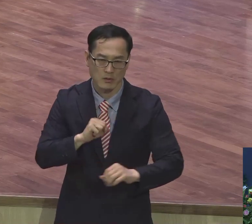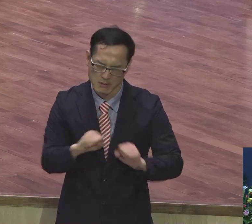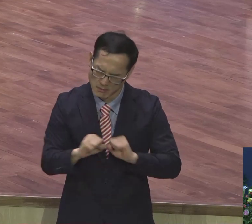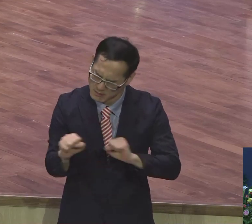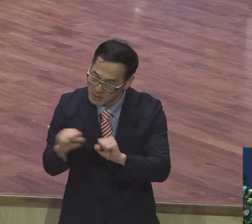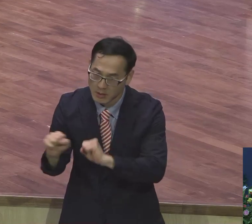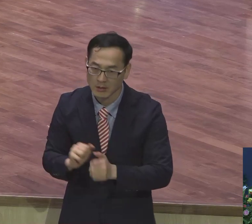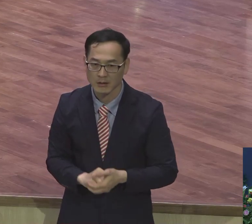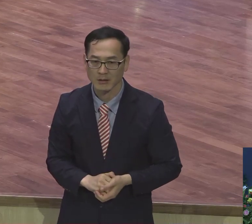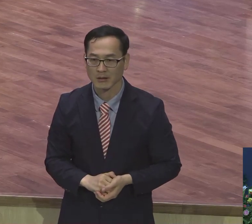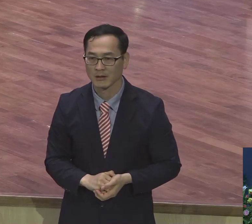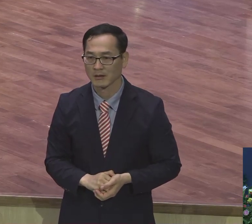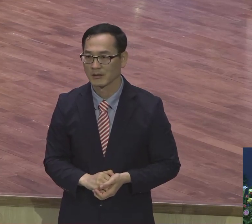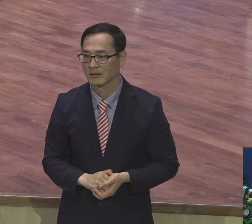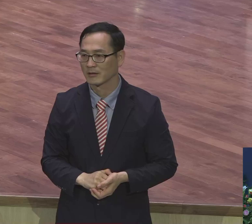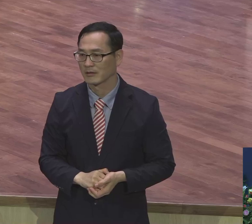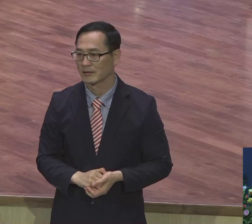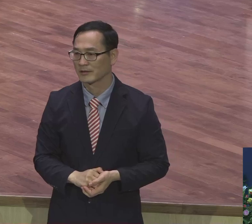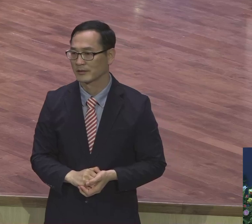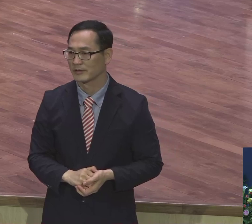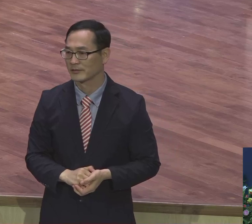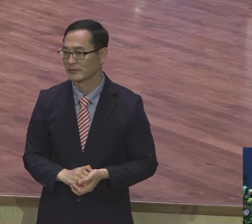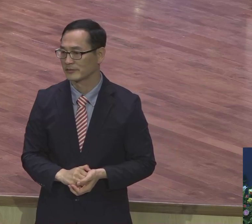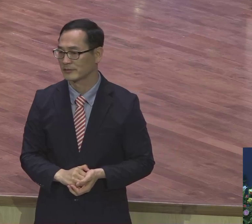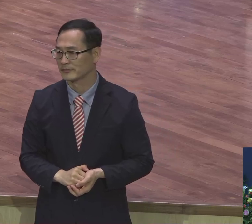이런 분들이 지금 여기 앉아있대요.